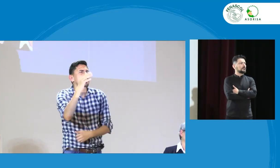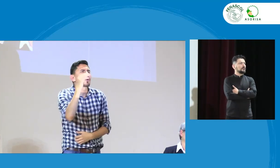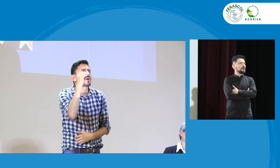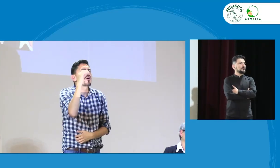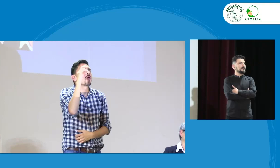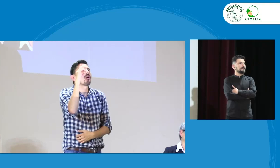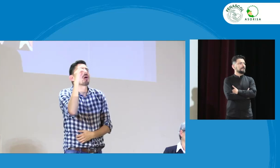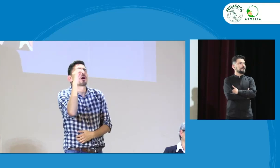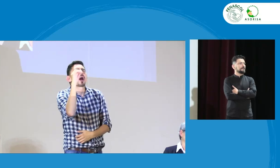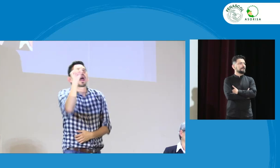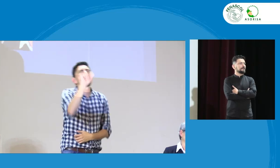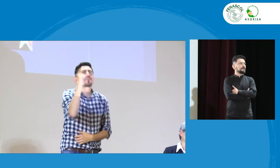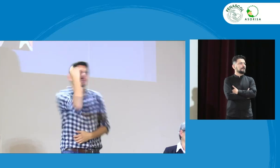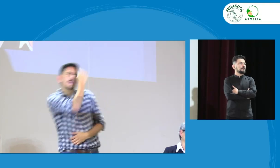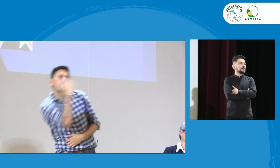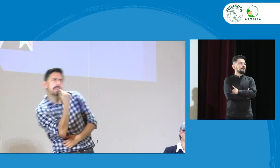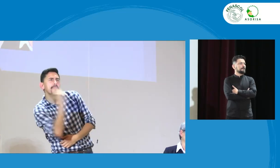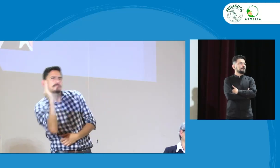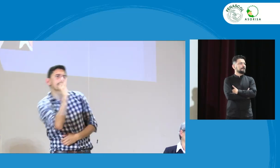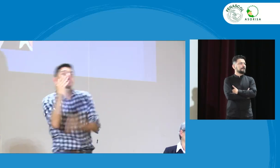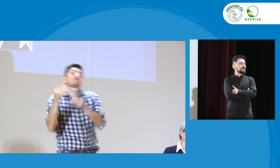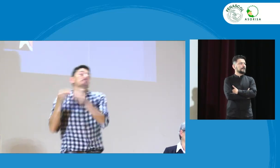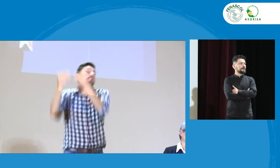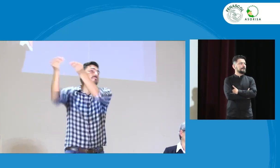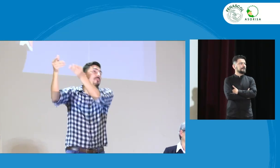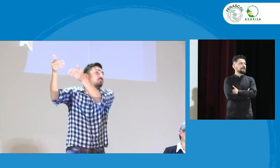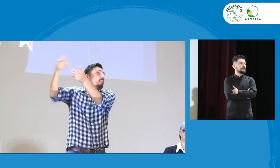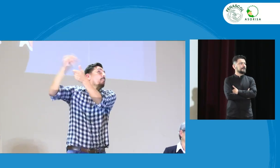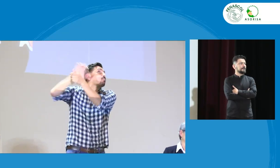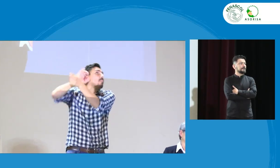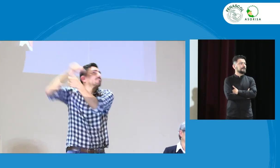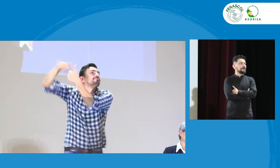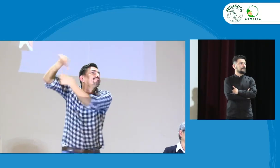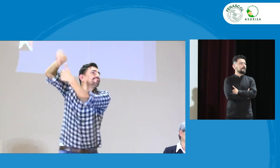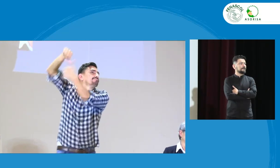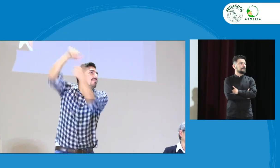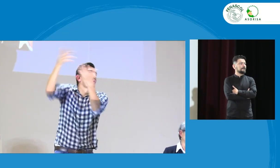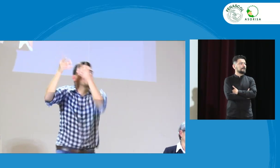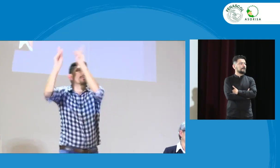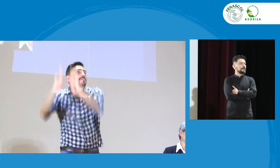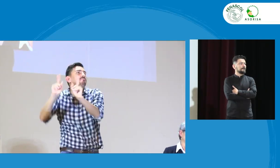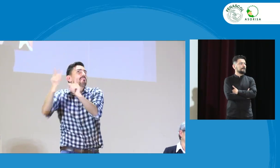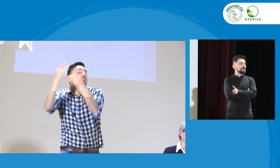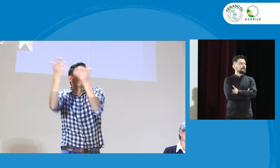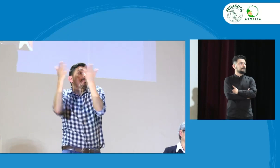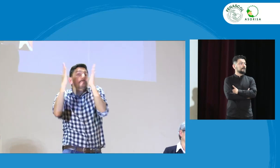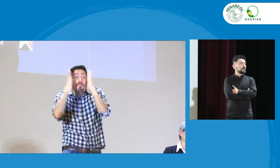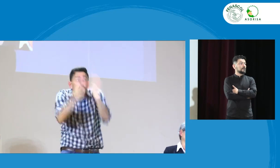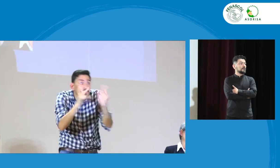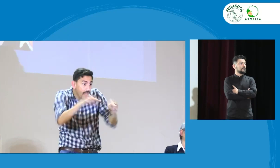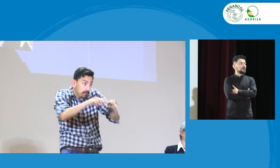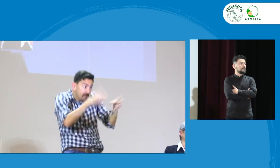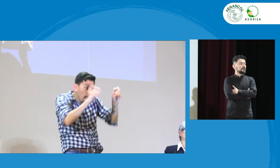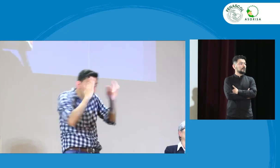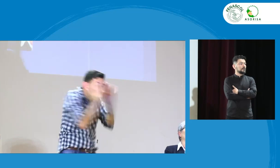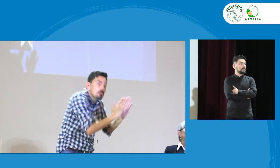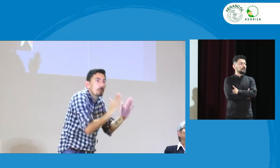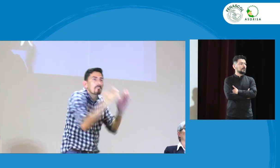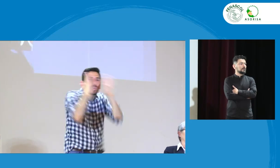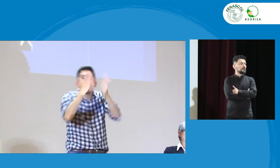más o menos en agosto, septiembre, se hizo entrega de este documento y estamos esperando el trámite que se da allá al interior